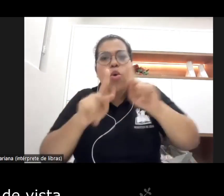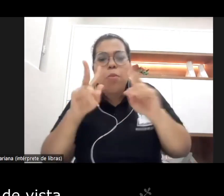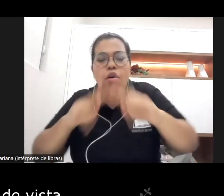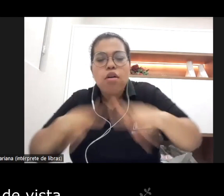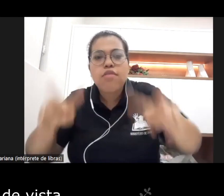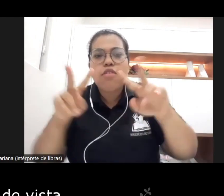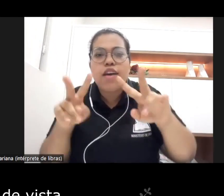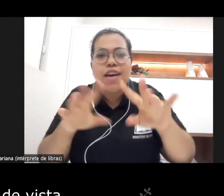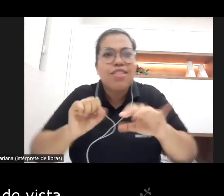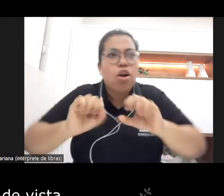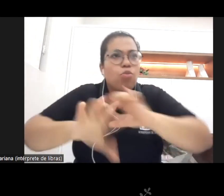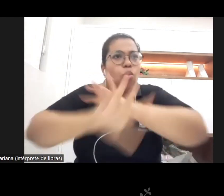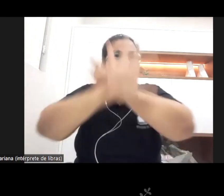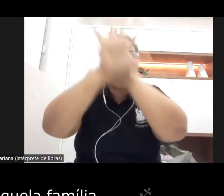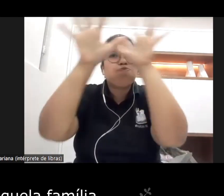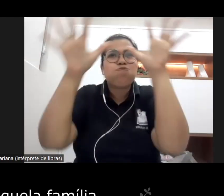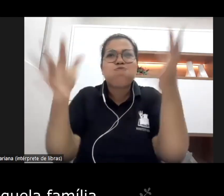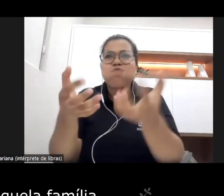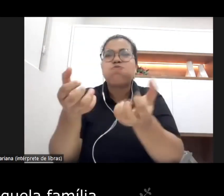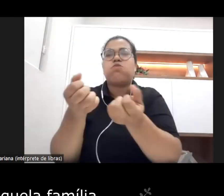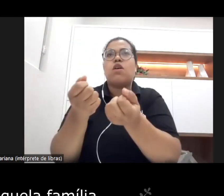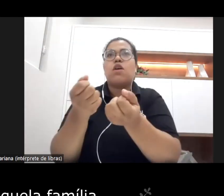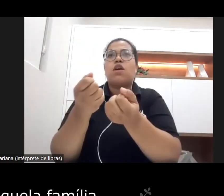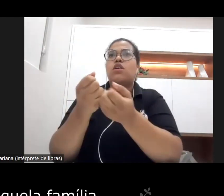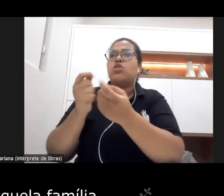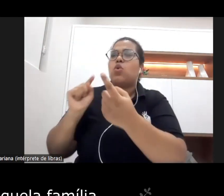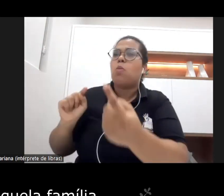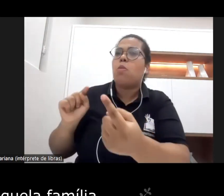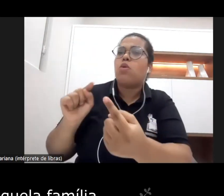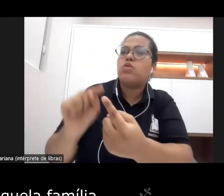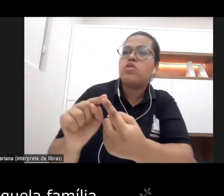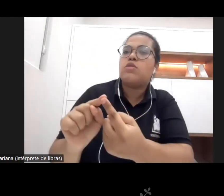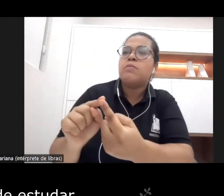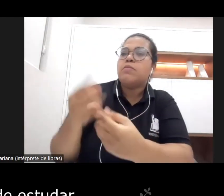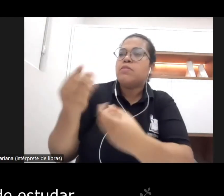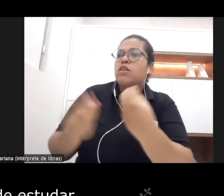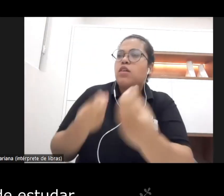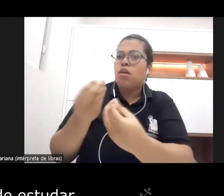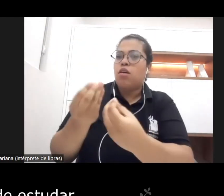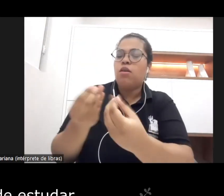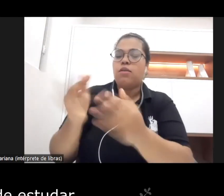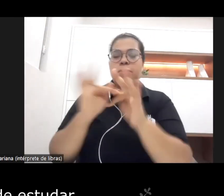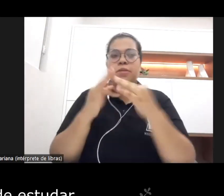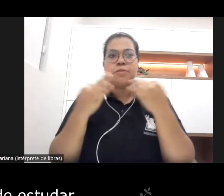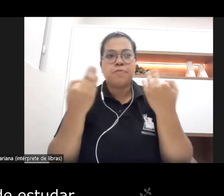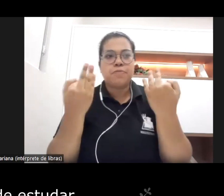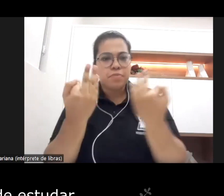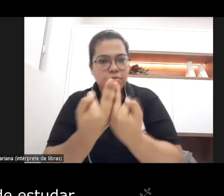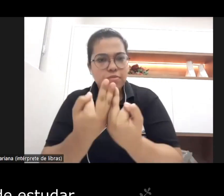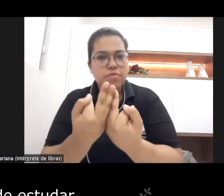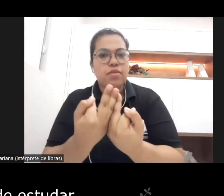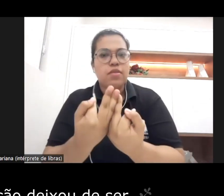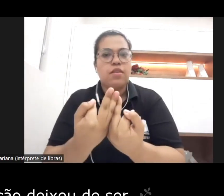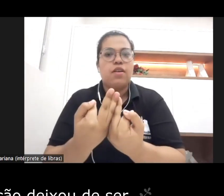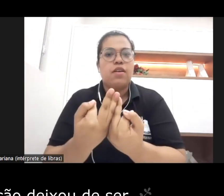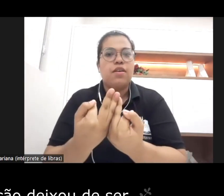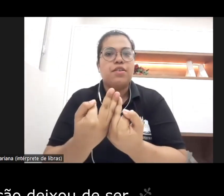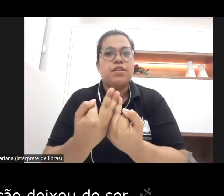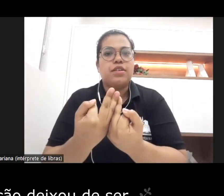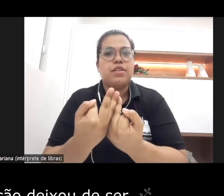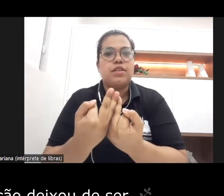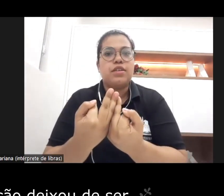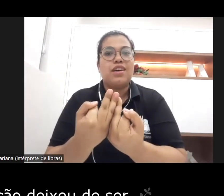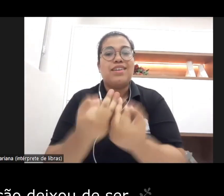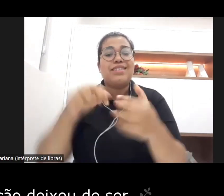do ponto de vista de como que aquela família ela deixou de estudar como que a